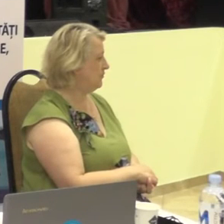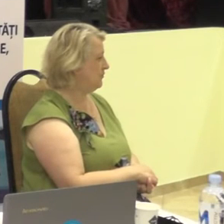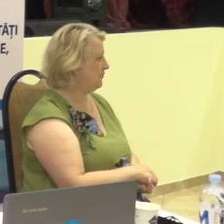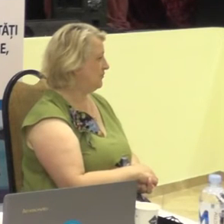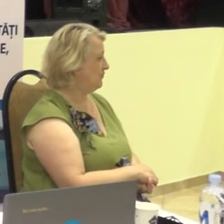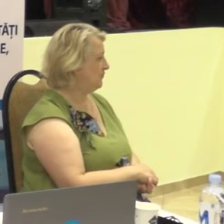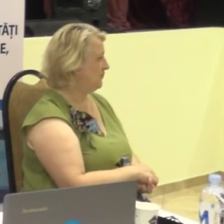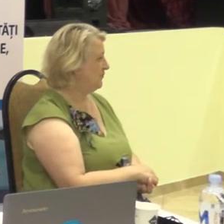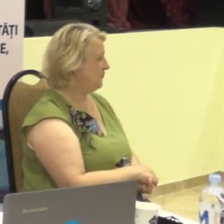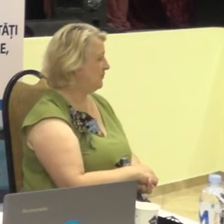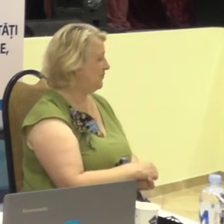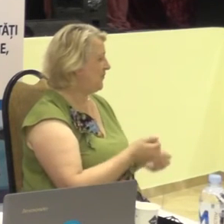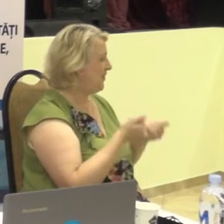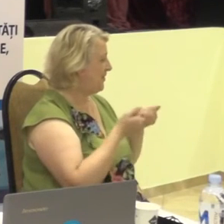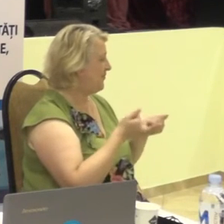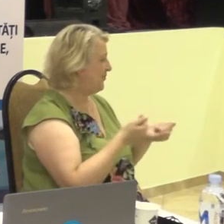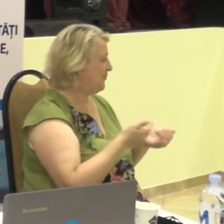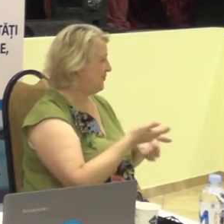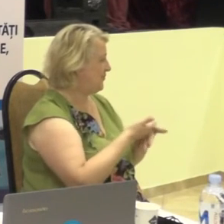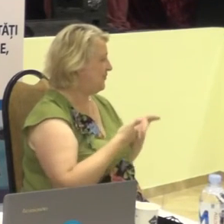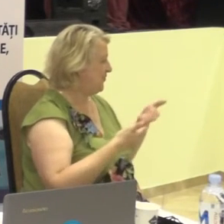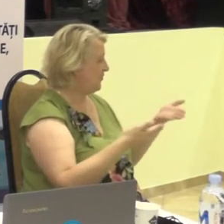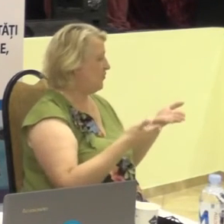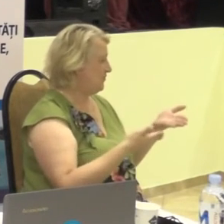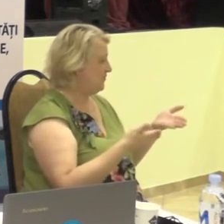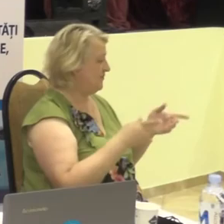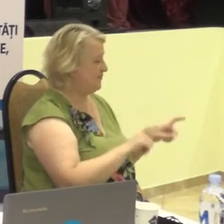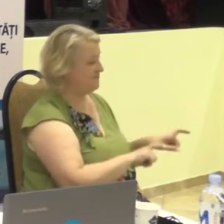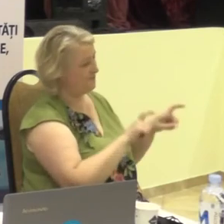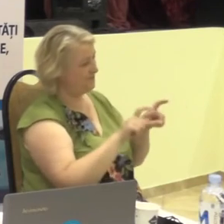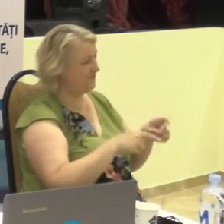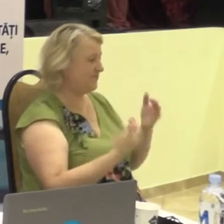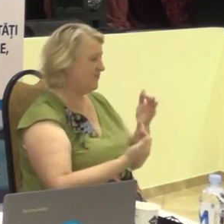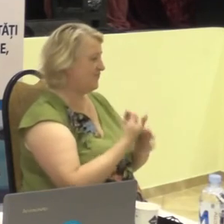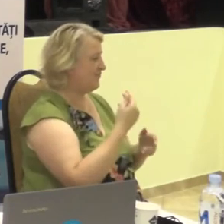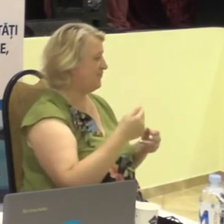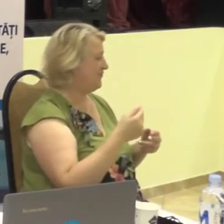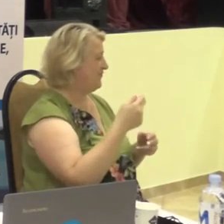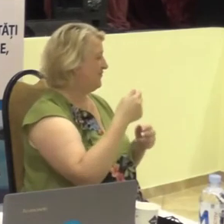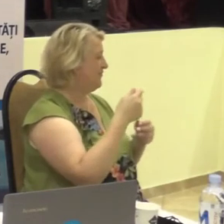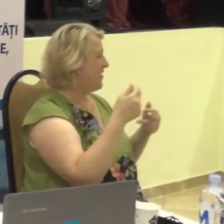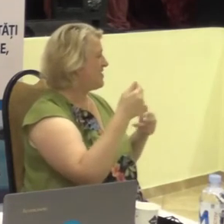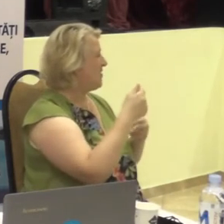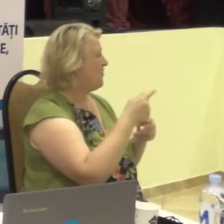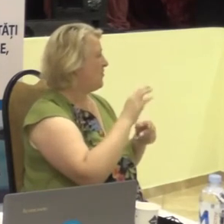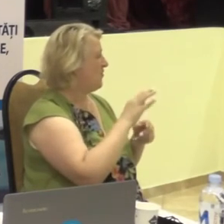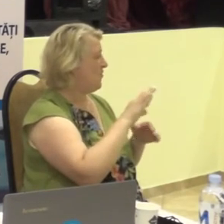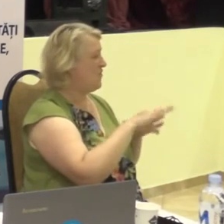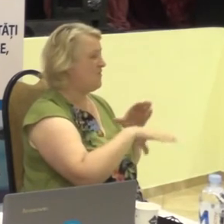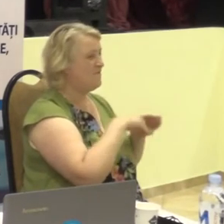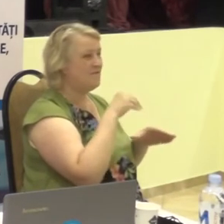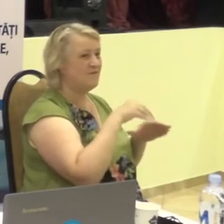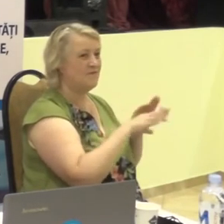Acum noi mergem la o altă secțiune, secțiune de alegeri,